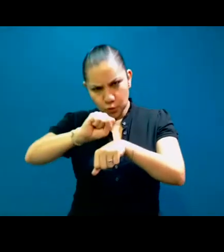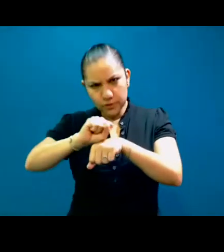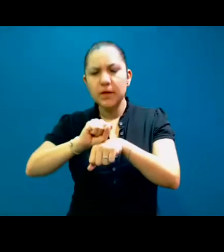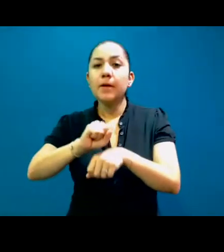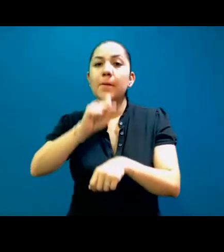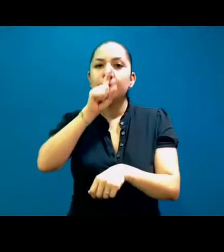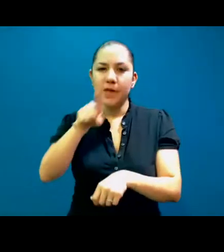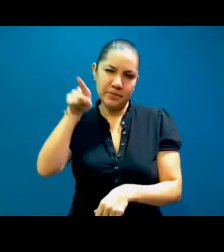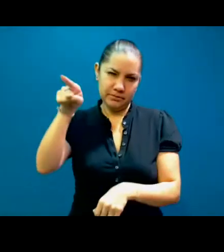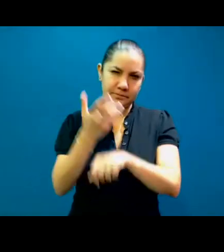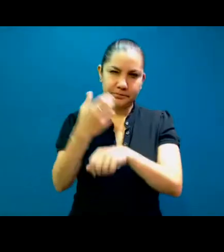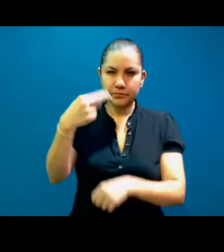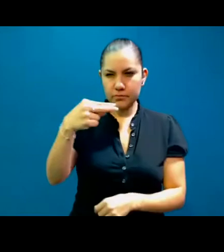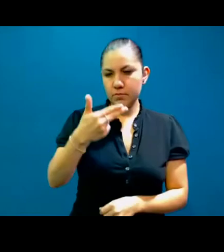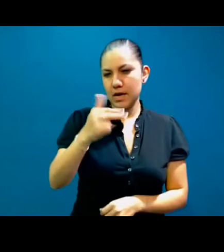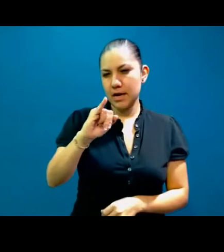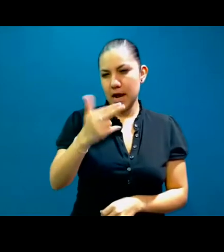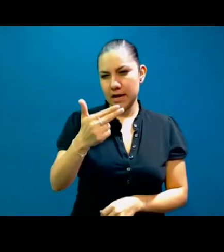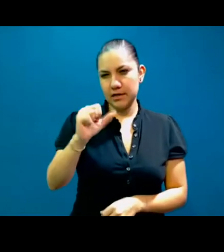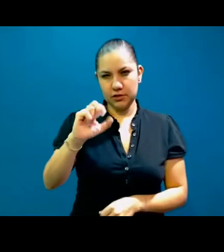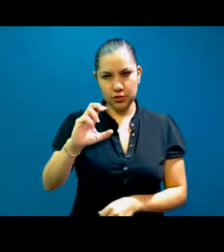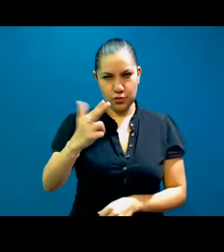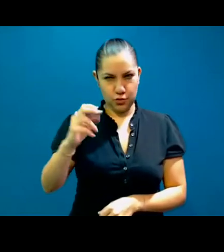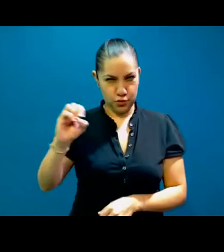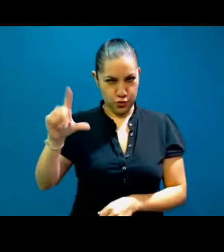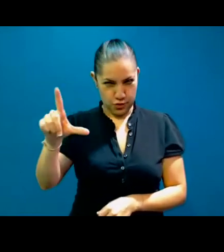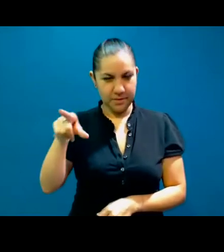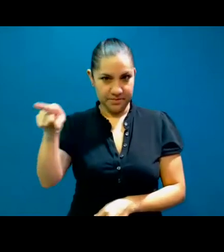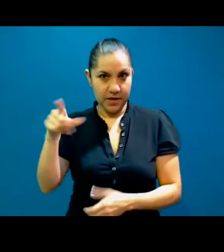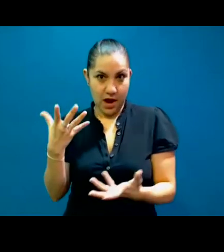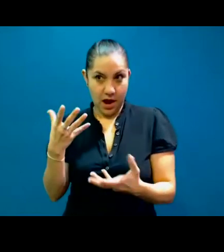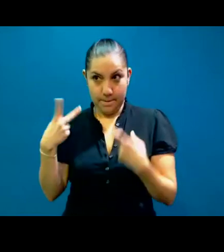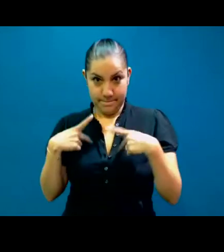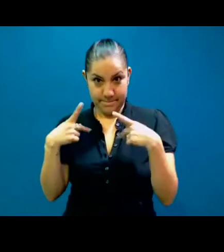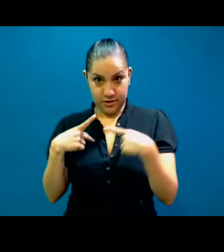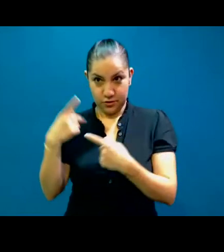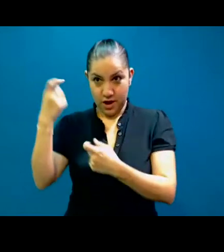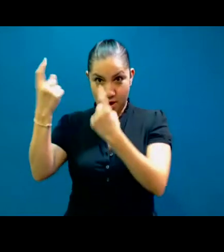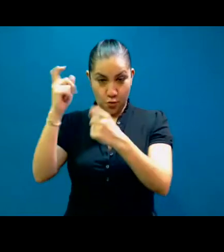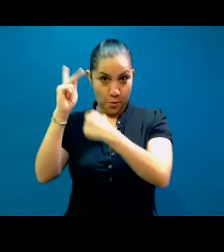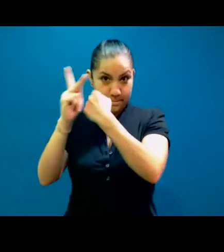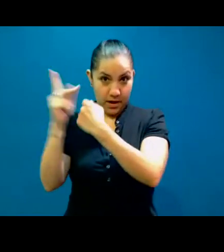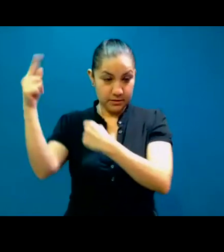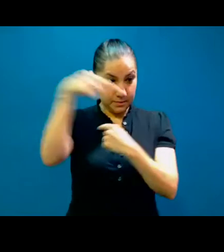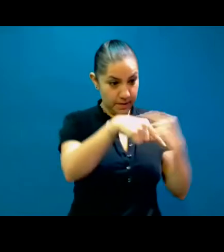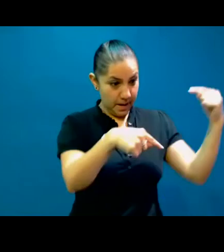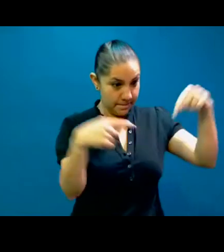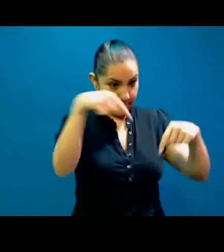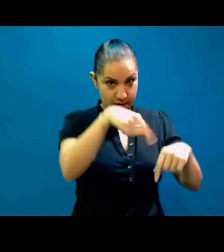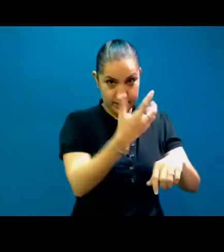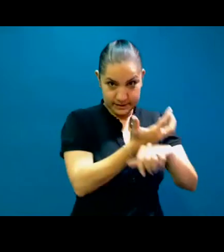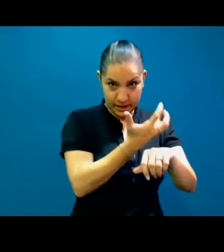Muchas de las personas que vienen a estudiar aquí a los Estados Unidos y que vienen de algún país de habla hispana, ya sea México,